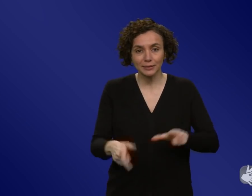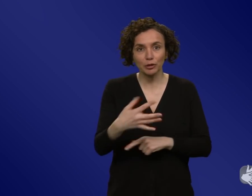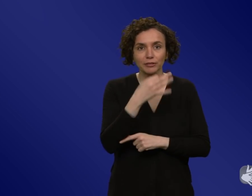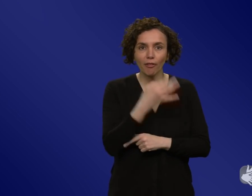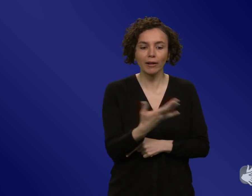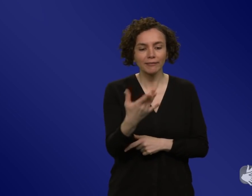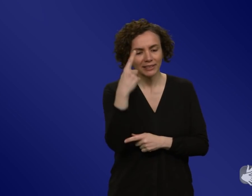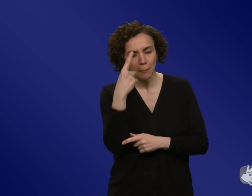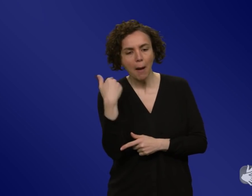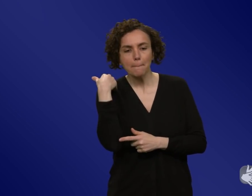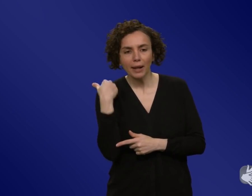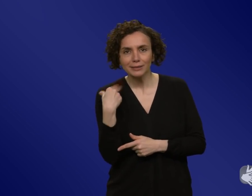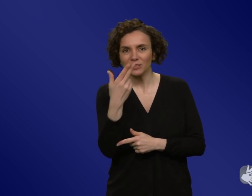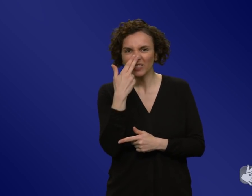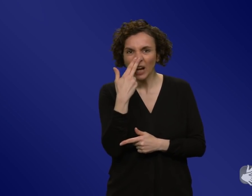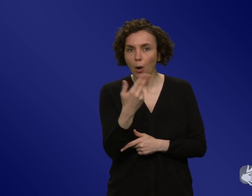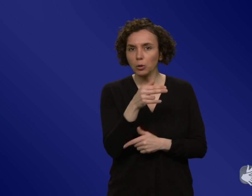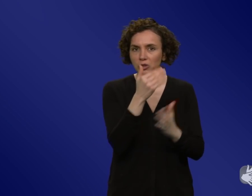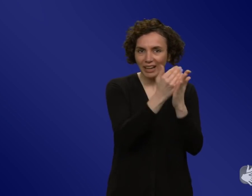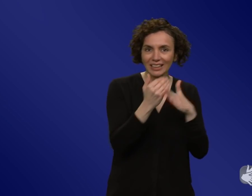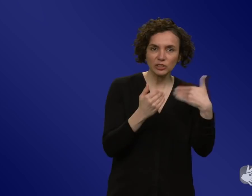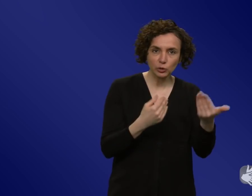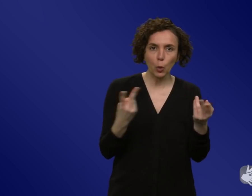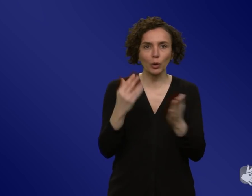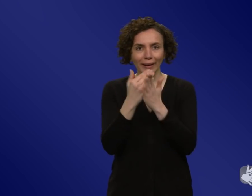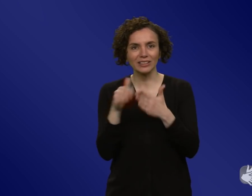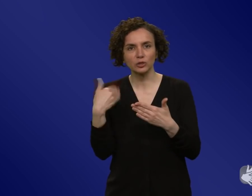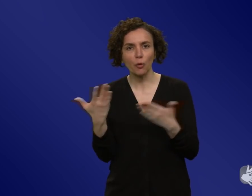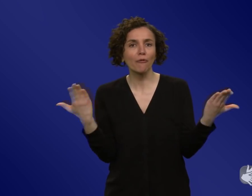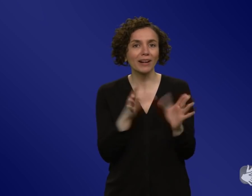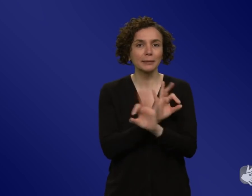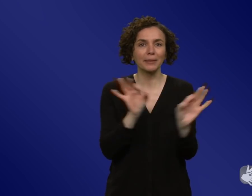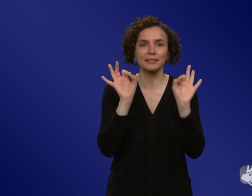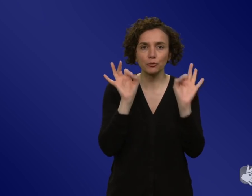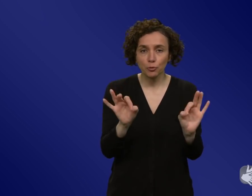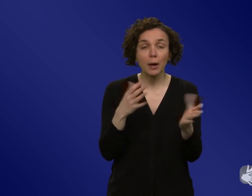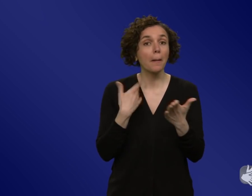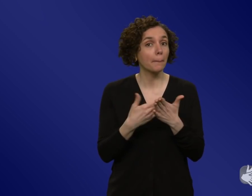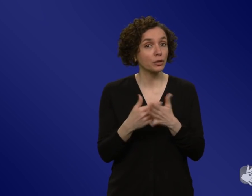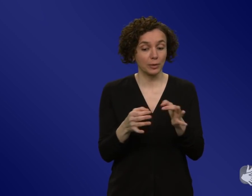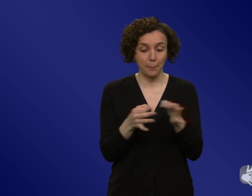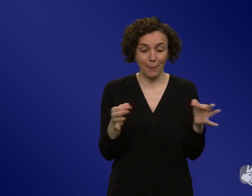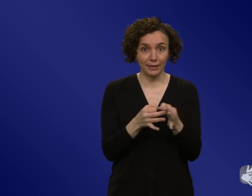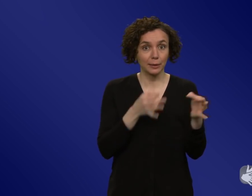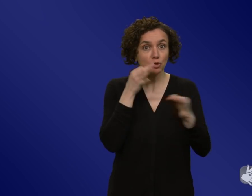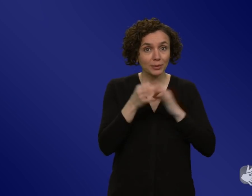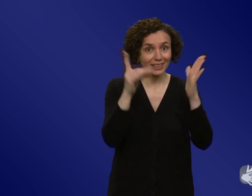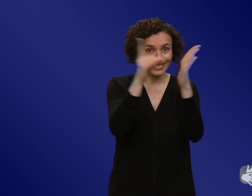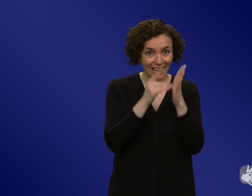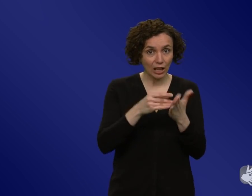würde? Entweder, wenn die Maßnahmen an einem bestimmten Tag enden würden oder wenn sie bei einer bestimmten Fallzahl enden würden. Das war dann auch so das Maß an der